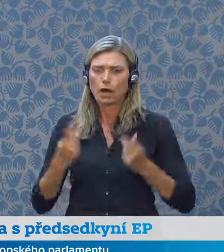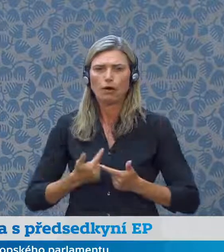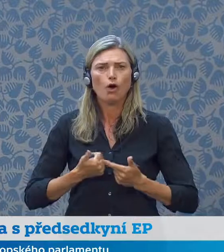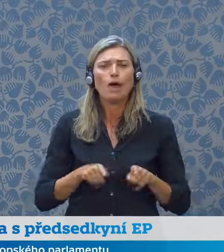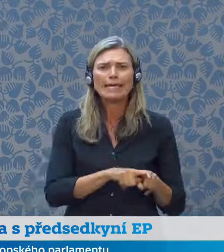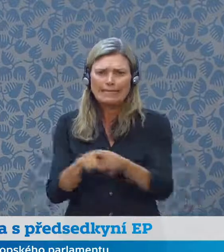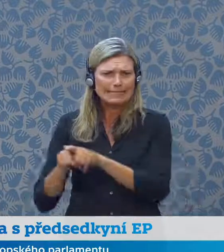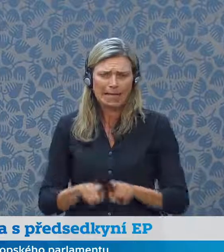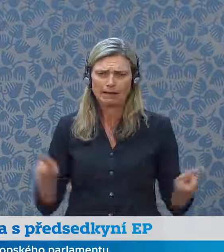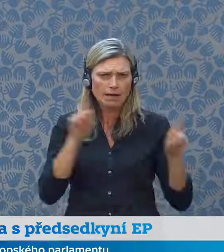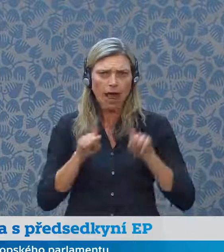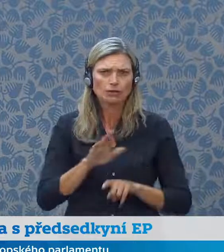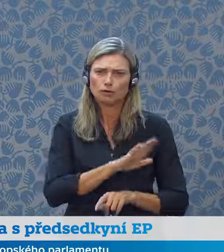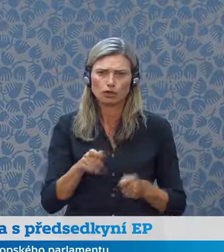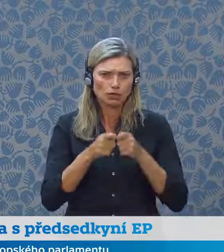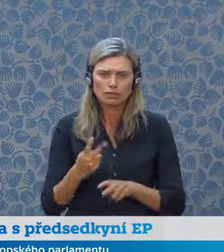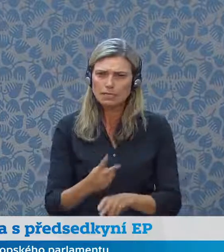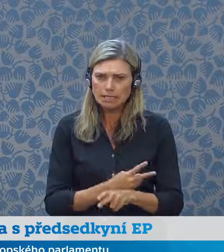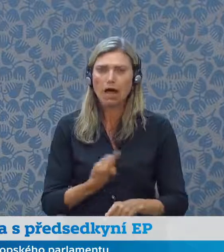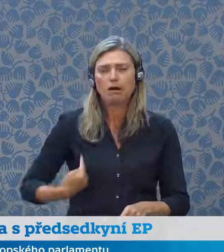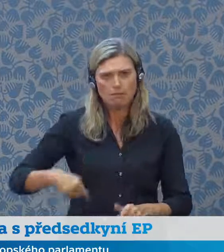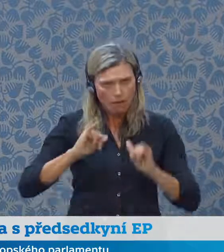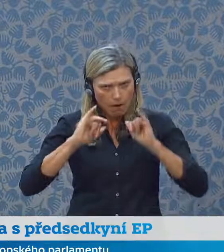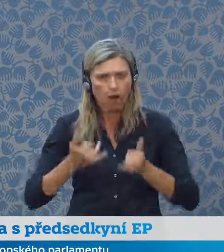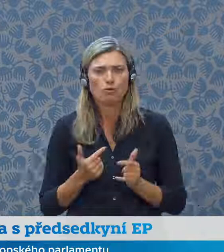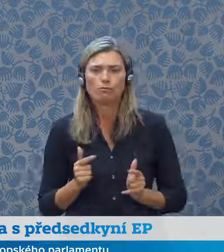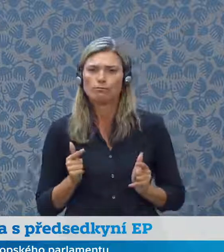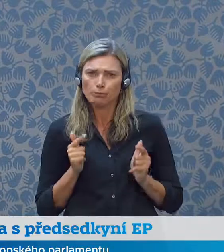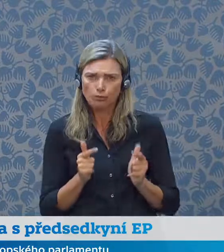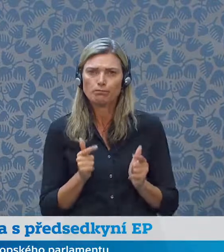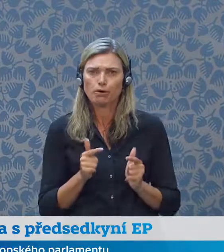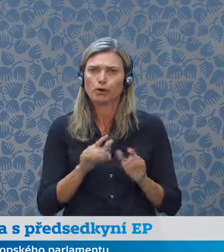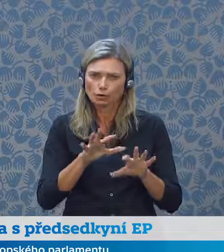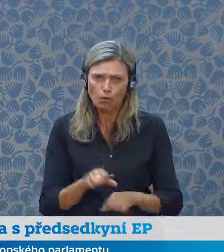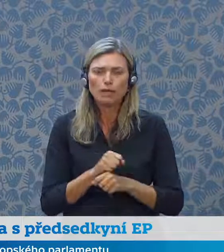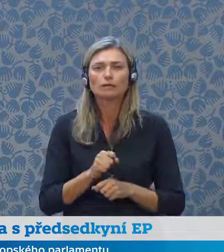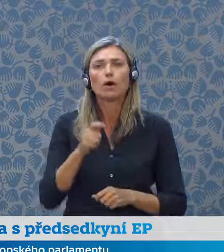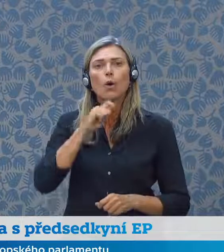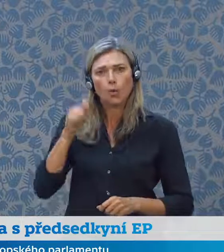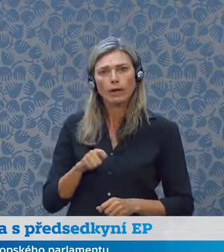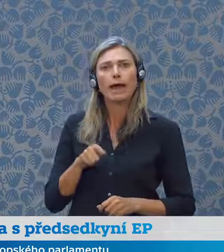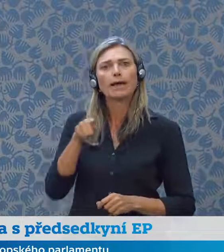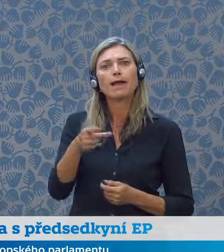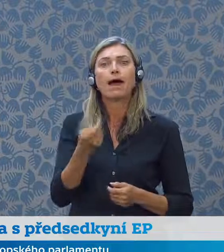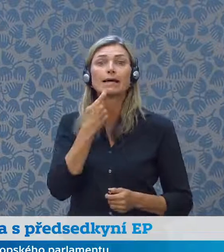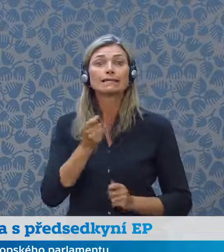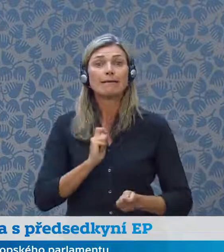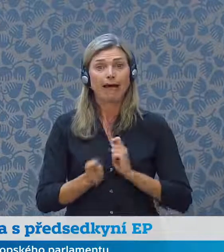jednoty Evropského parlamentu, že my podporujeme, aby Ukrajině byl udělen status